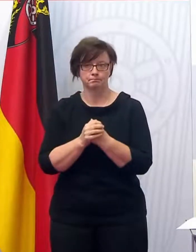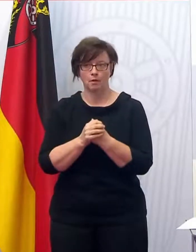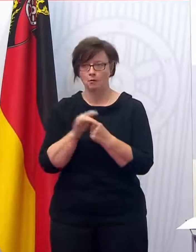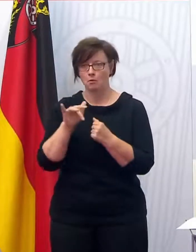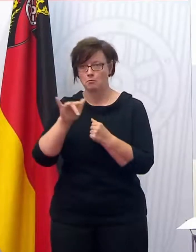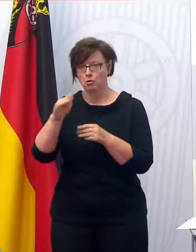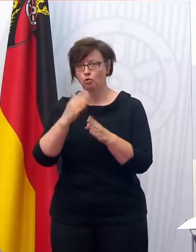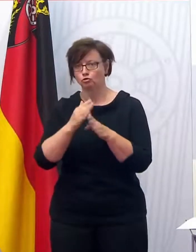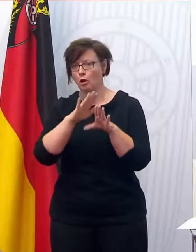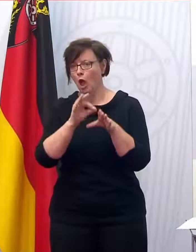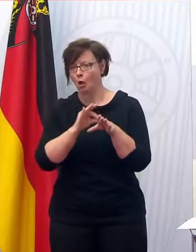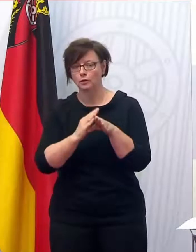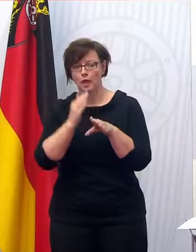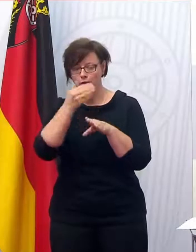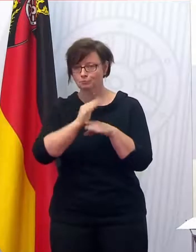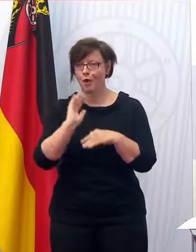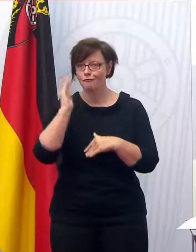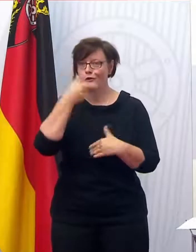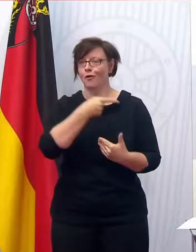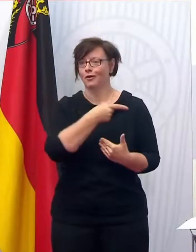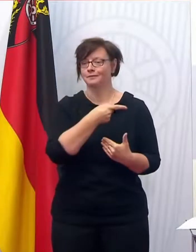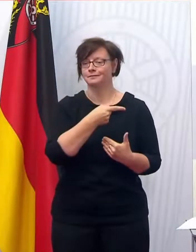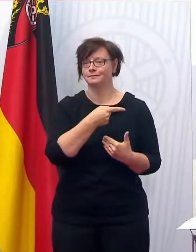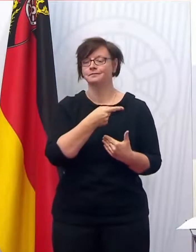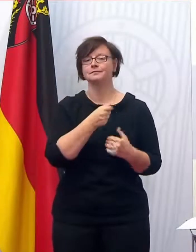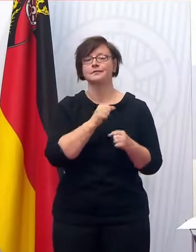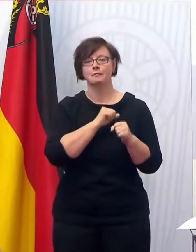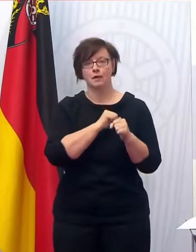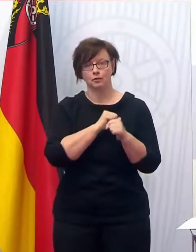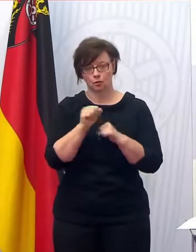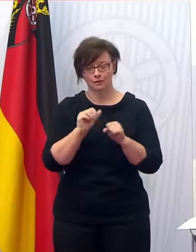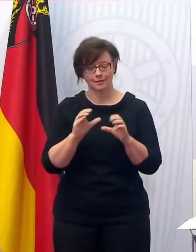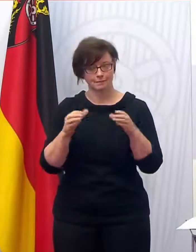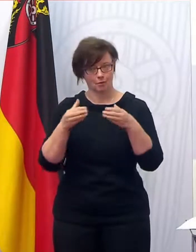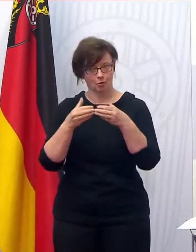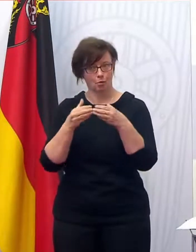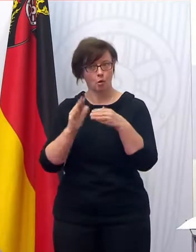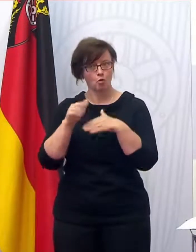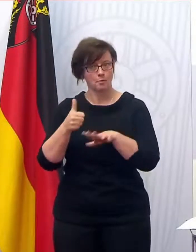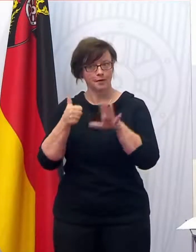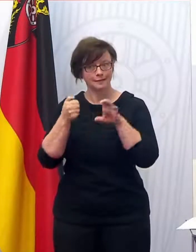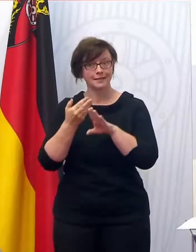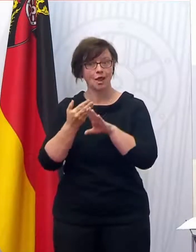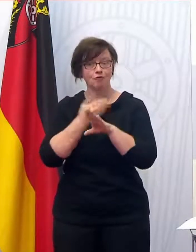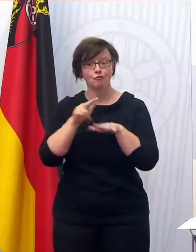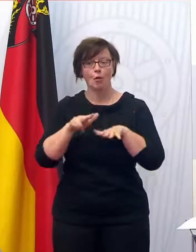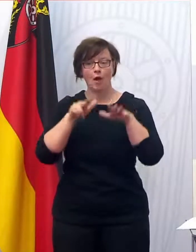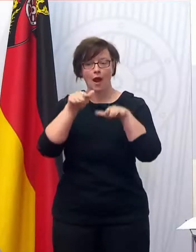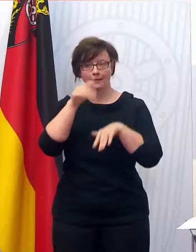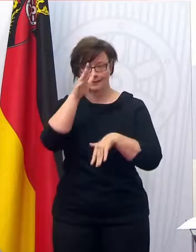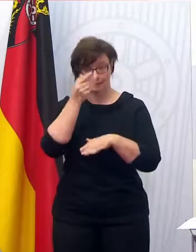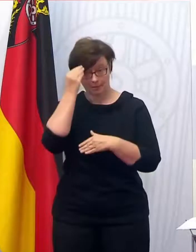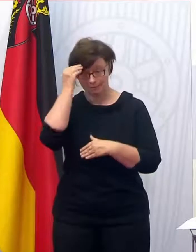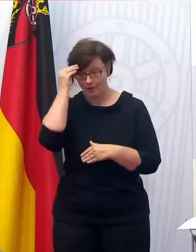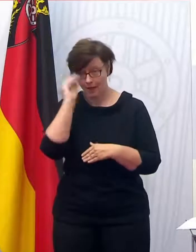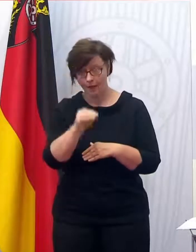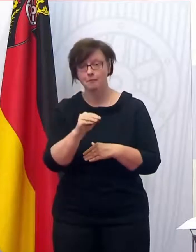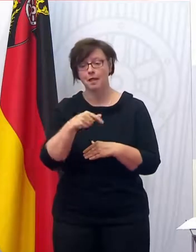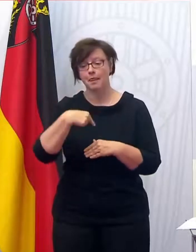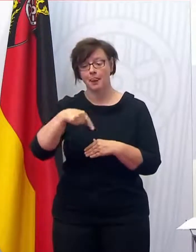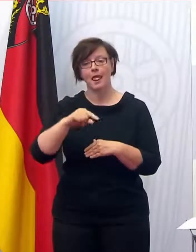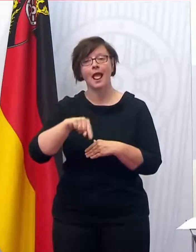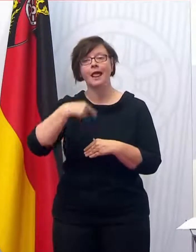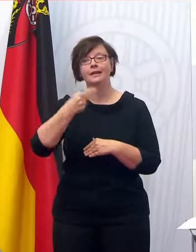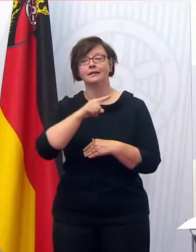zwischenzeitlich dann auch beim Hausarzt Erfolg gehabt. Und trotzdem wird diese Gruppe der Menschen, die sich also vor dem 18. April registriert hat, auch